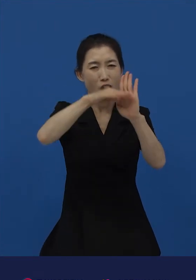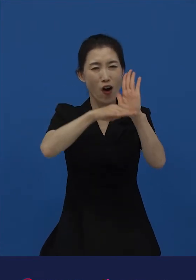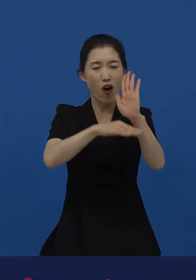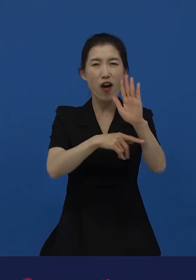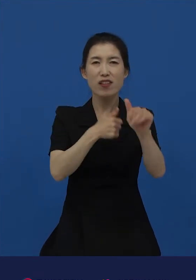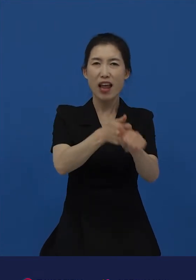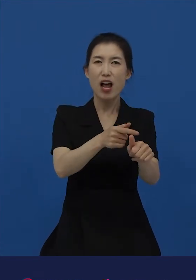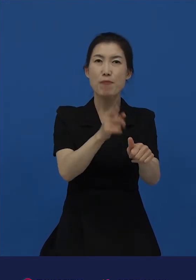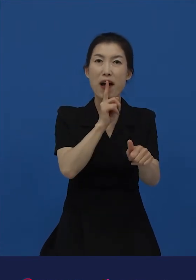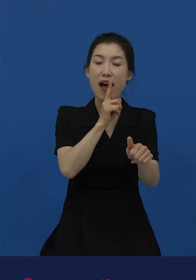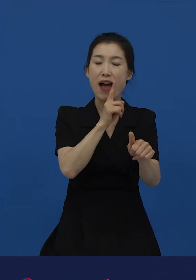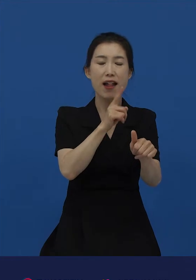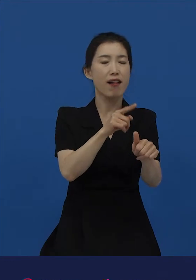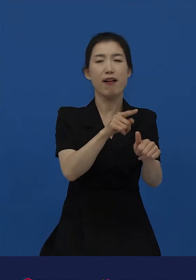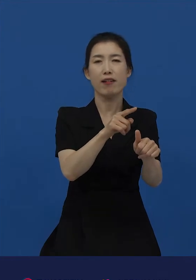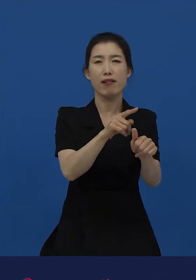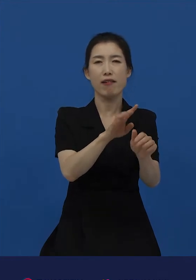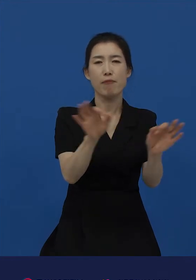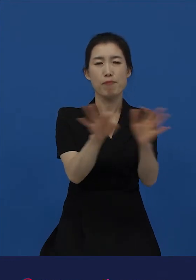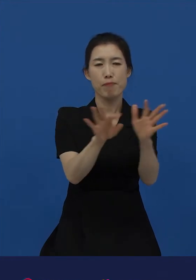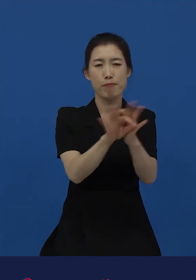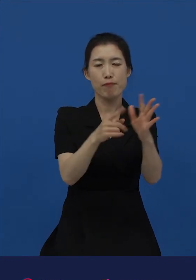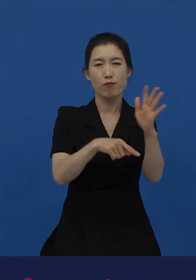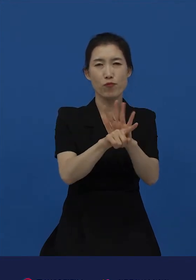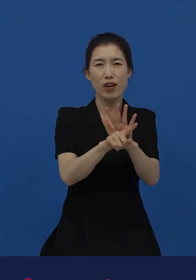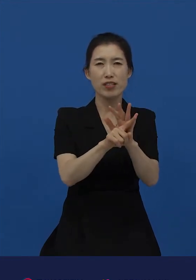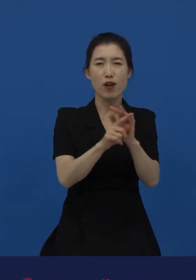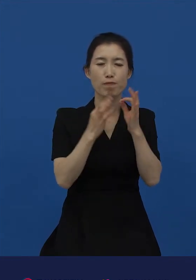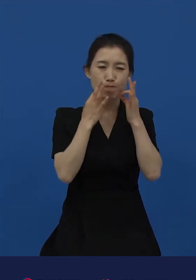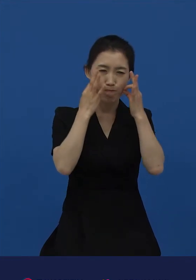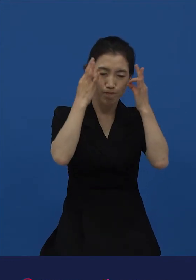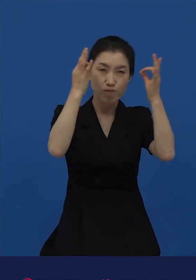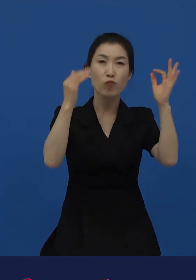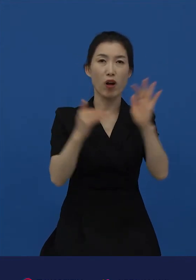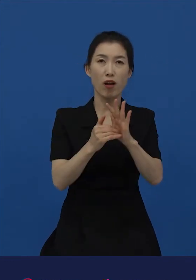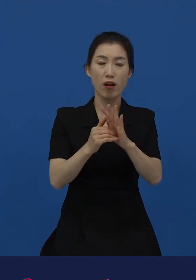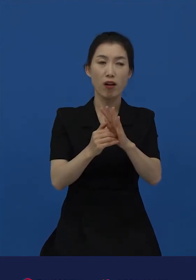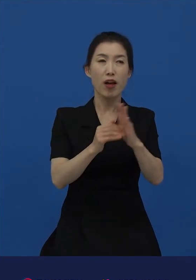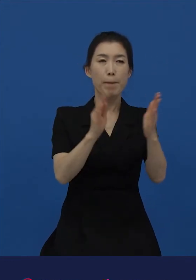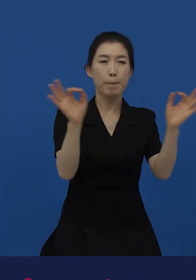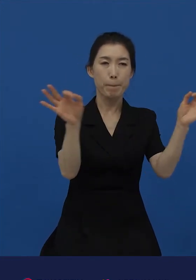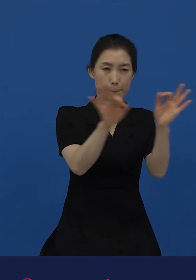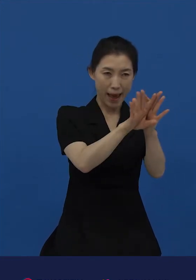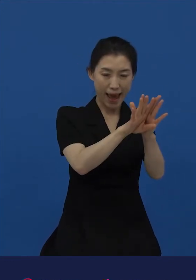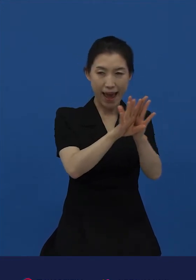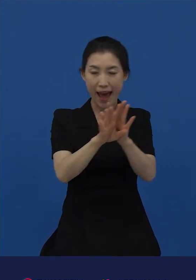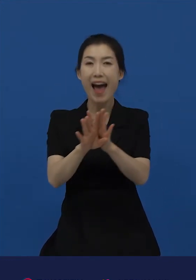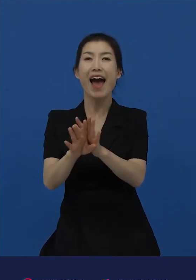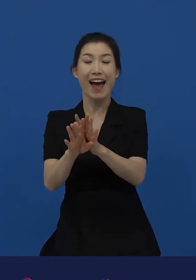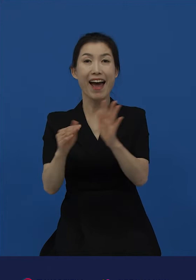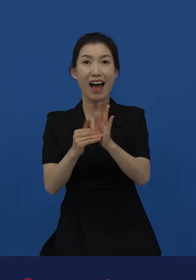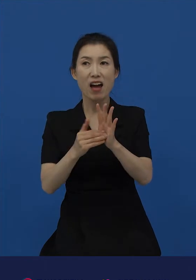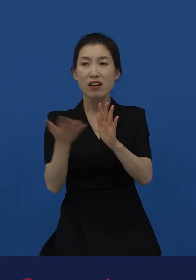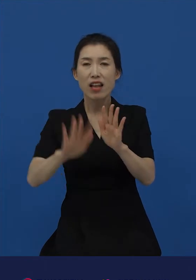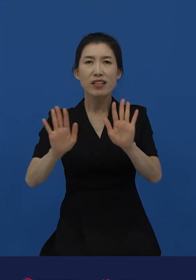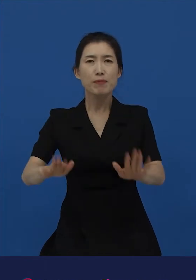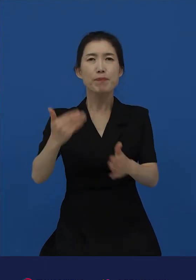연령이 신분을 대신하는 문법적인 요소가 되면서 연령차별이 이번에는 신분차별을